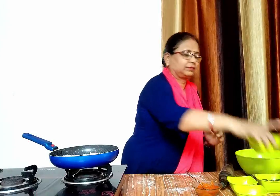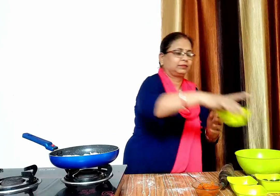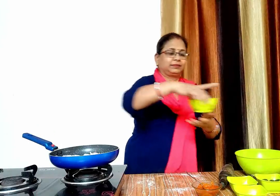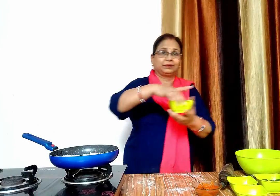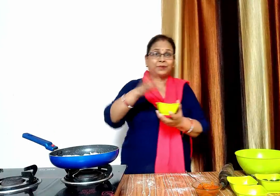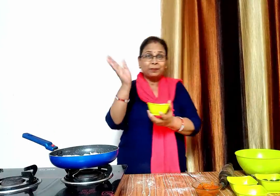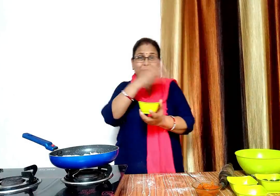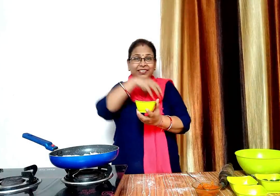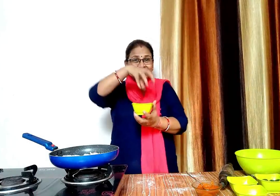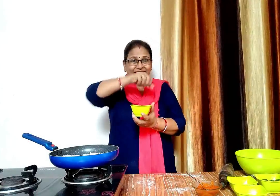यह ग्रेट हो चुकी है